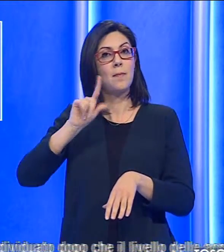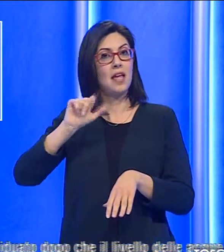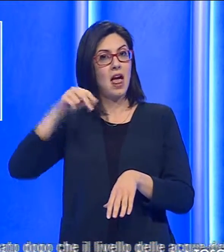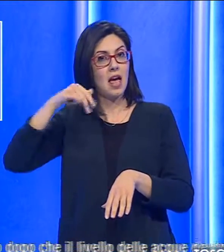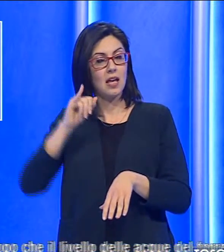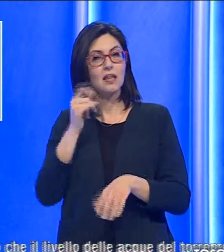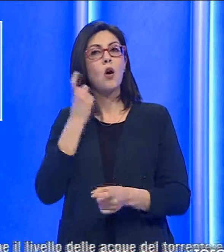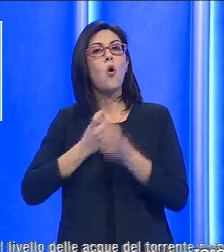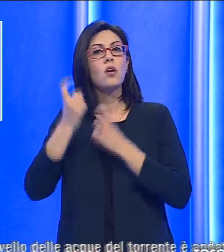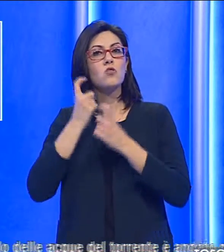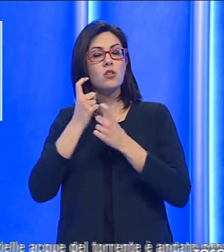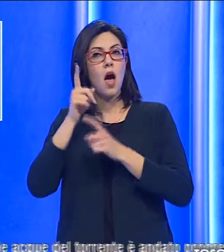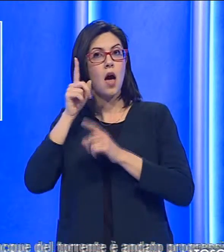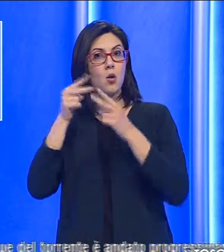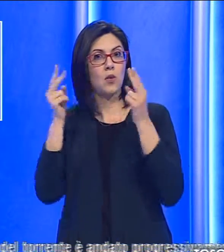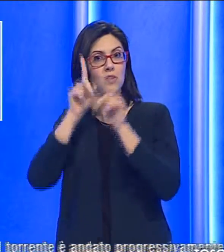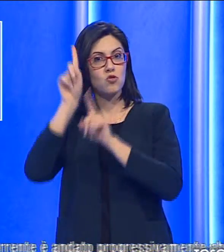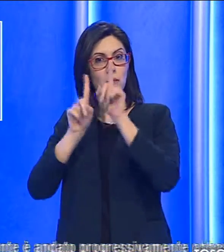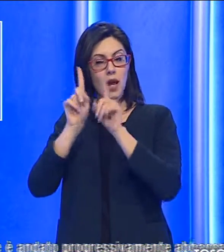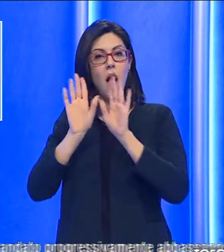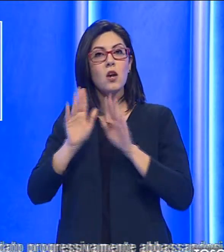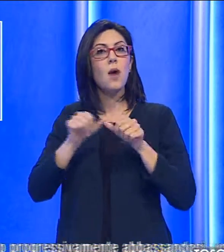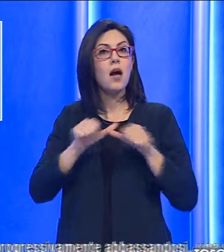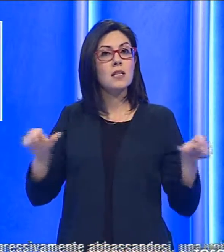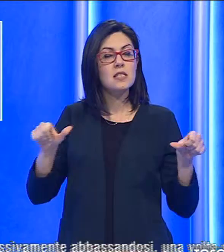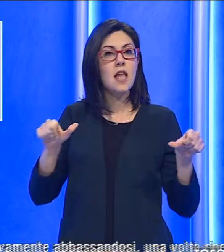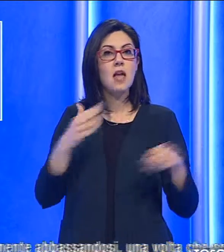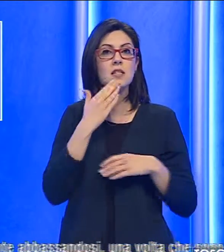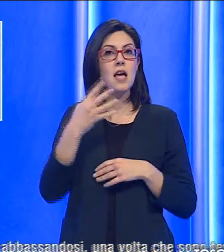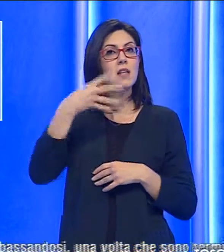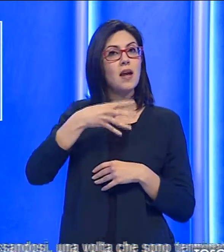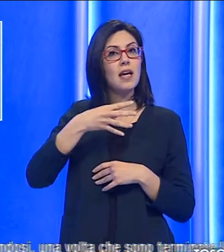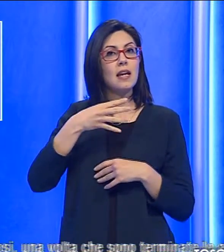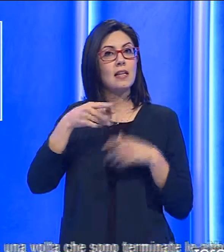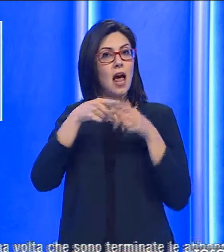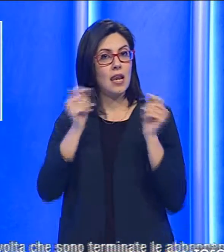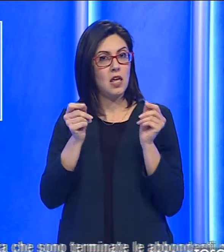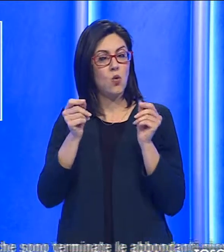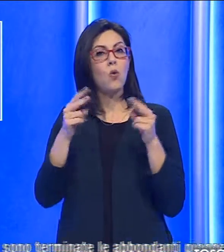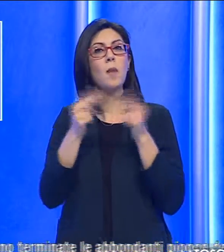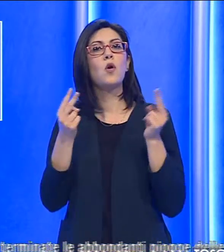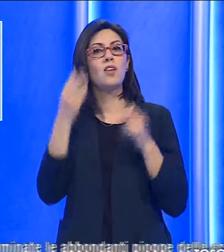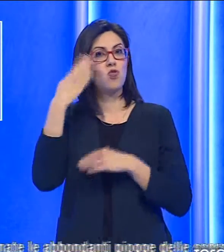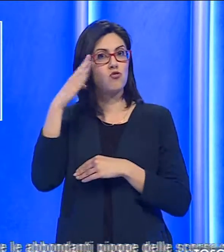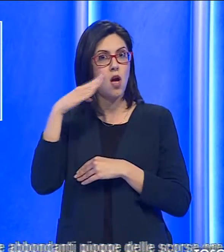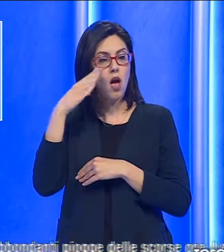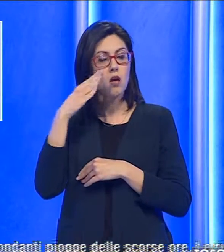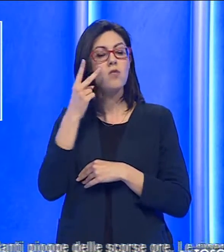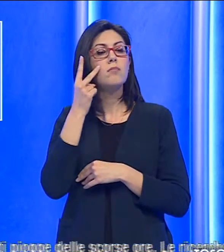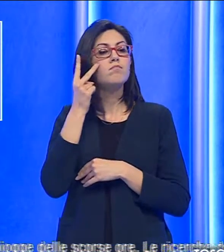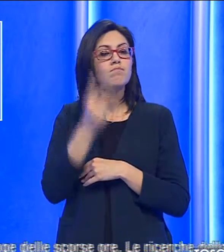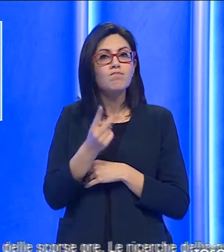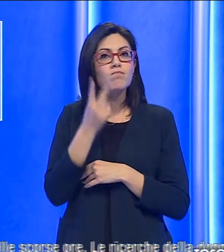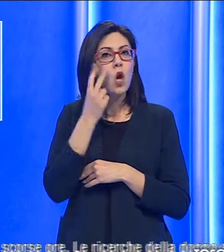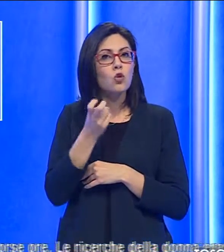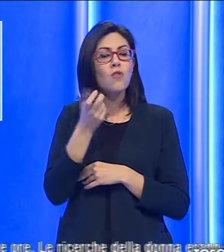originale della provincia di Milano ma residente a Santa Margherita Ligure, in provincia di Genova, è stato individuato dopo che